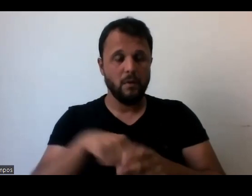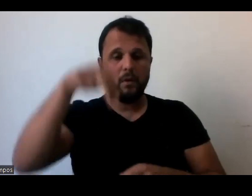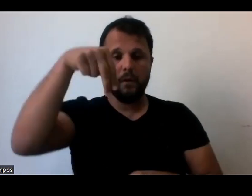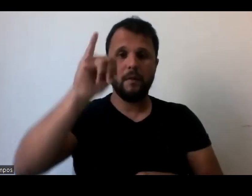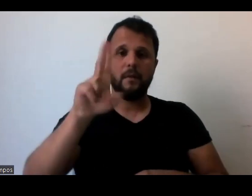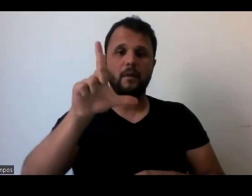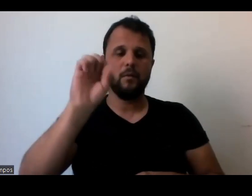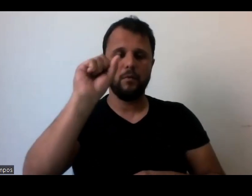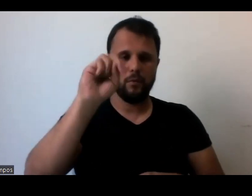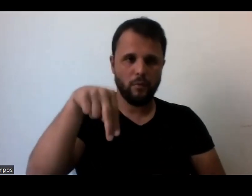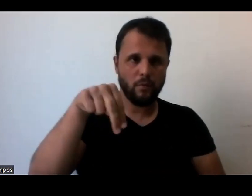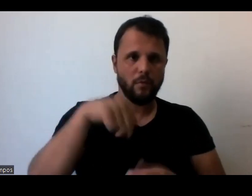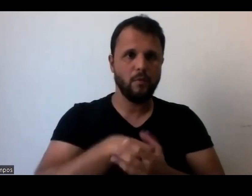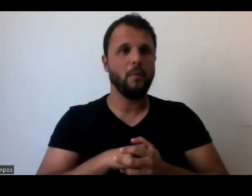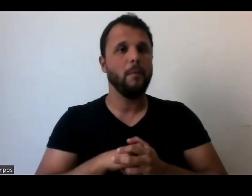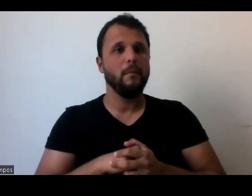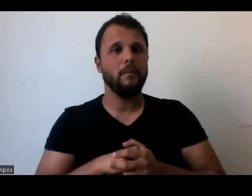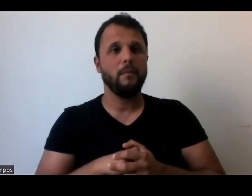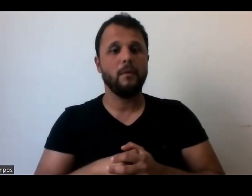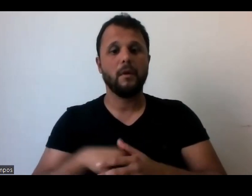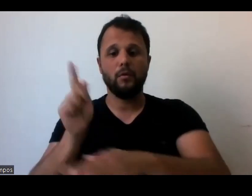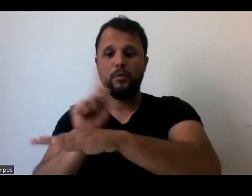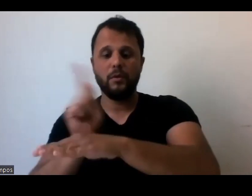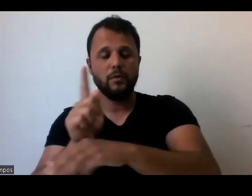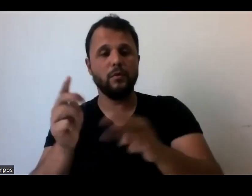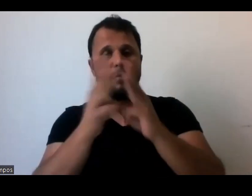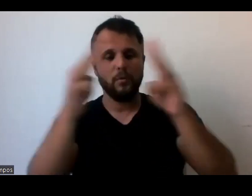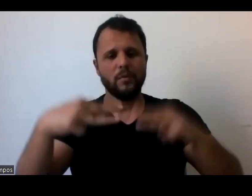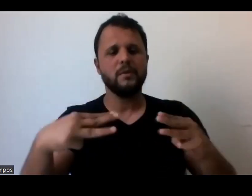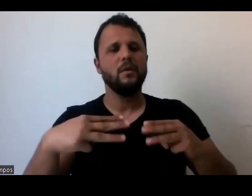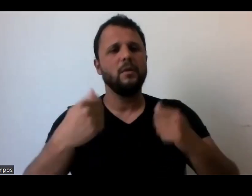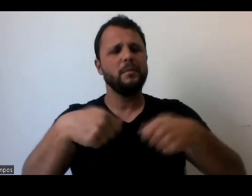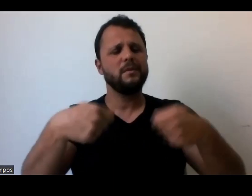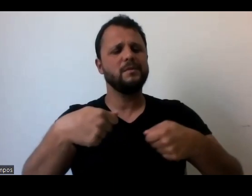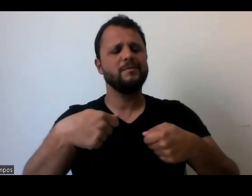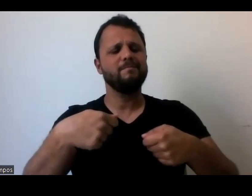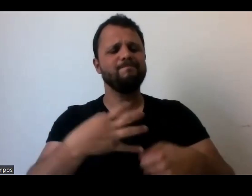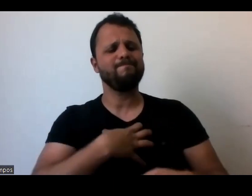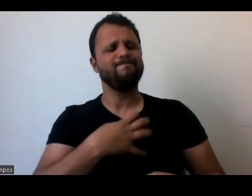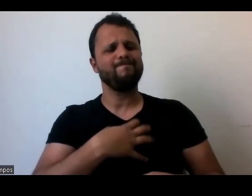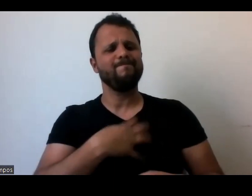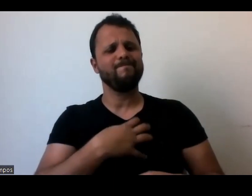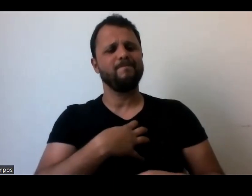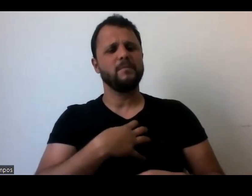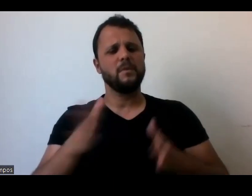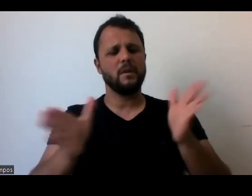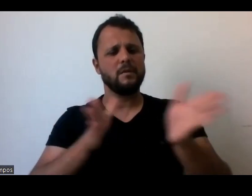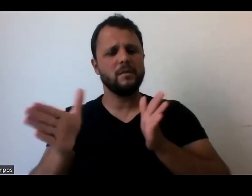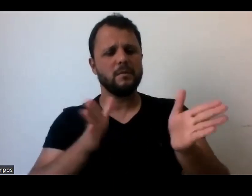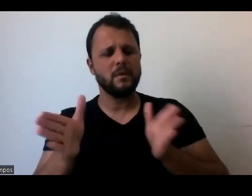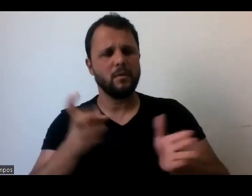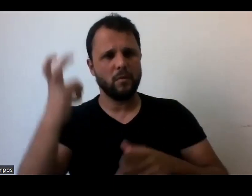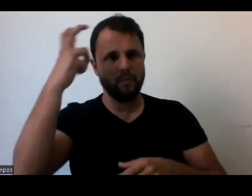Damasceno diz o seguinte, que os gestores de museus tenham essa sensibilidade para a acessibilidade cultural e que